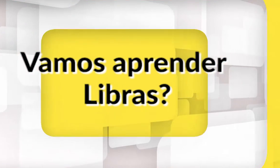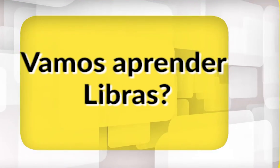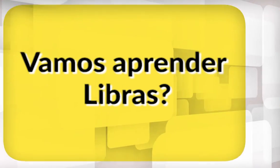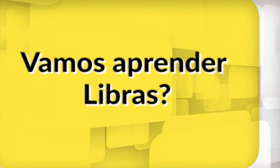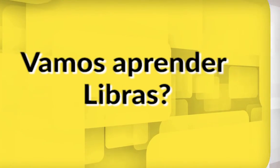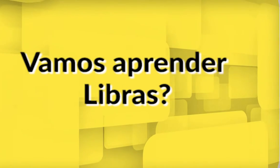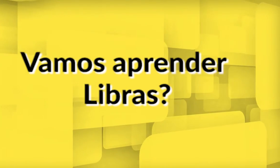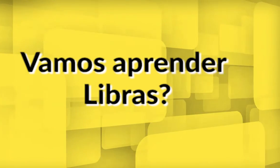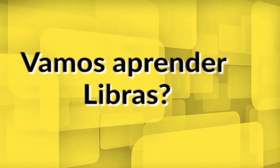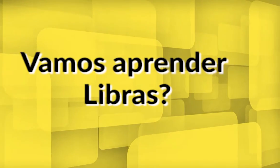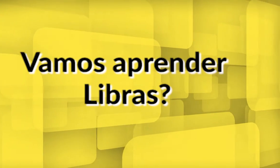Libras?